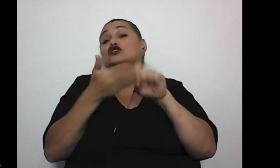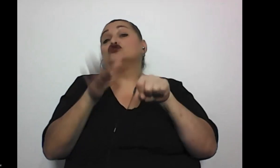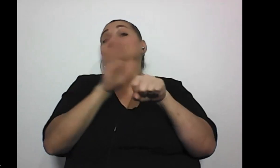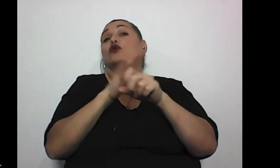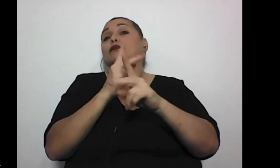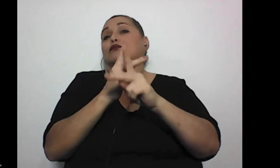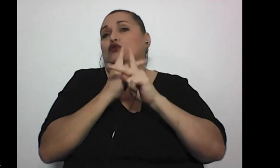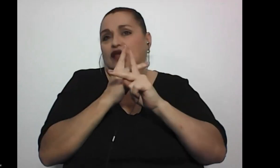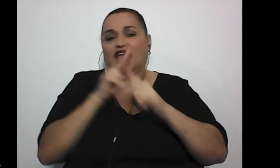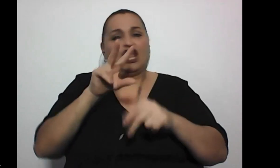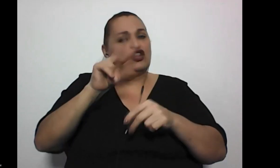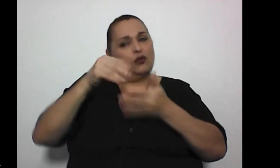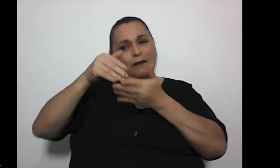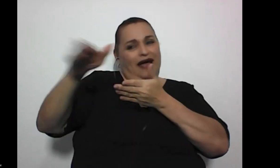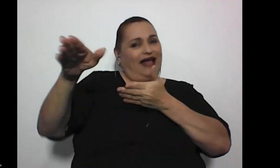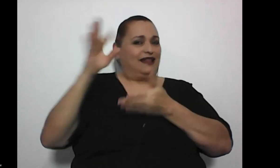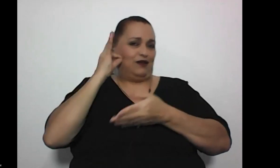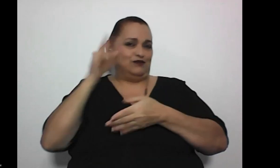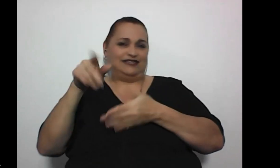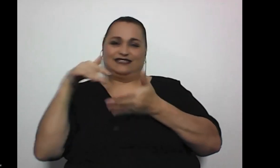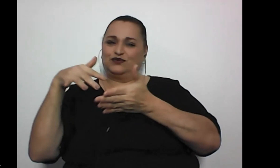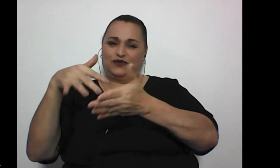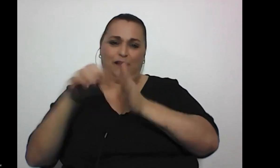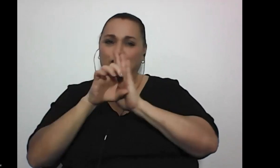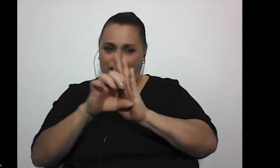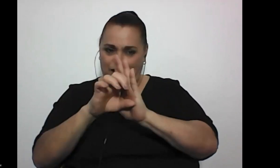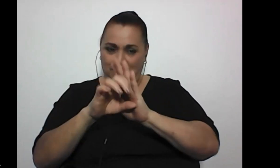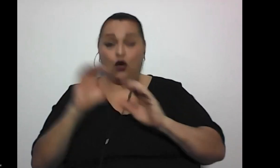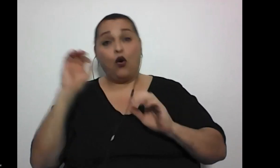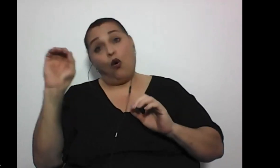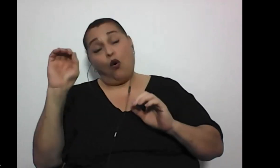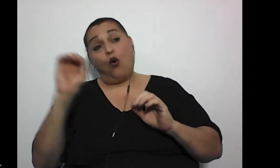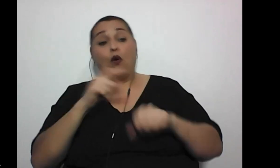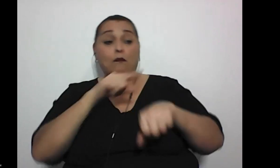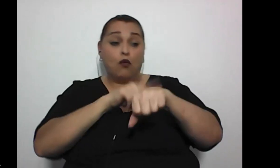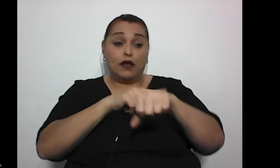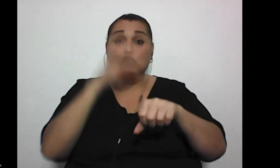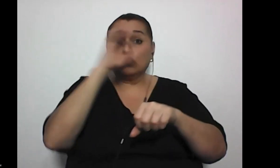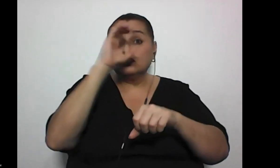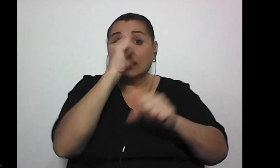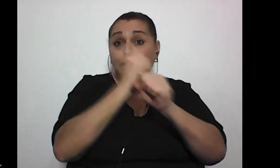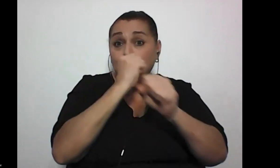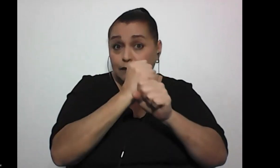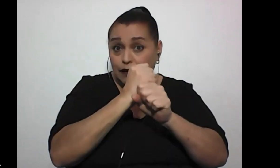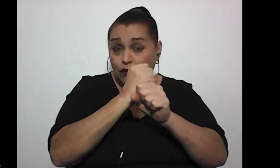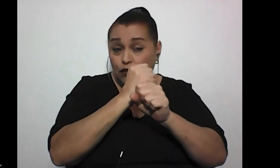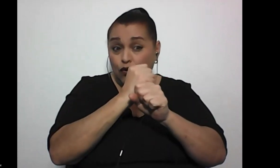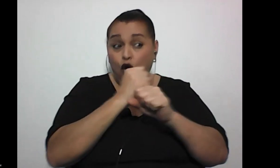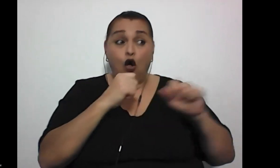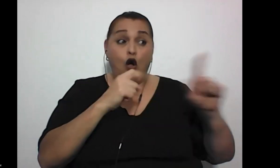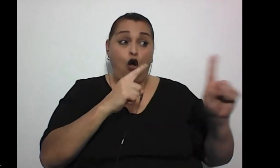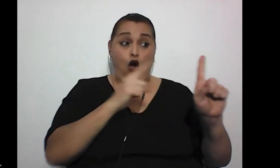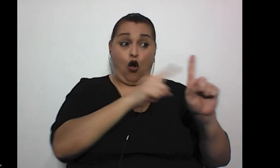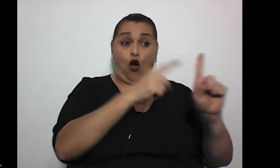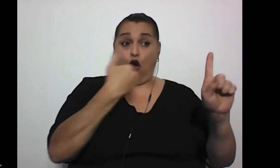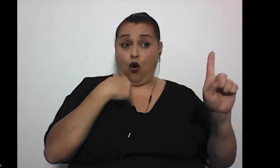y no la manda a estudiar por ejemplo o a la hora de conseguir empleo entre elegir entre un hombre con